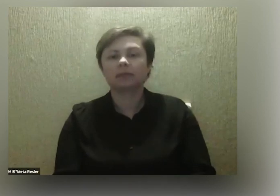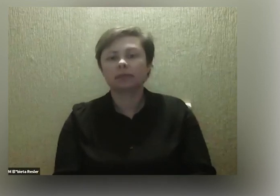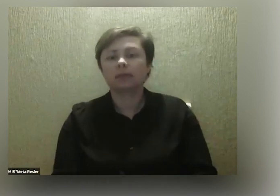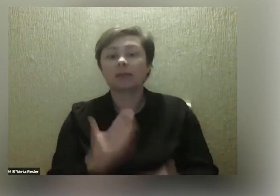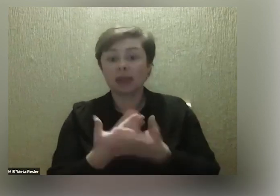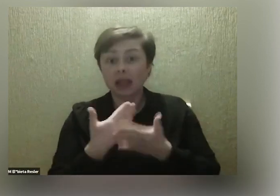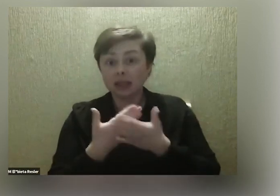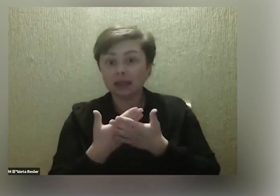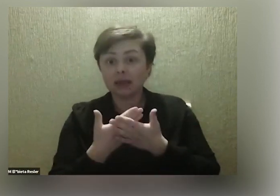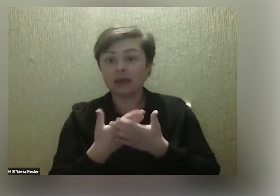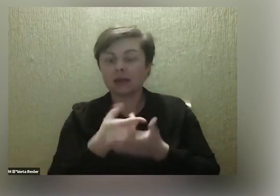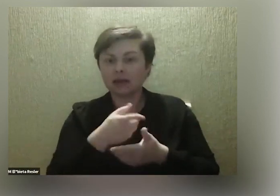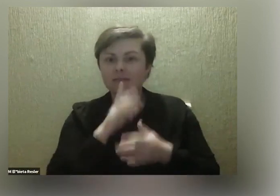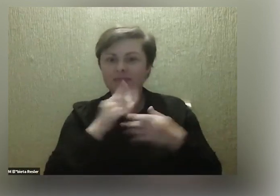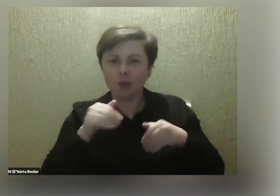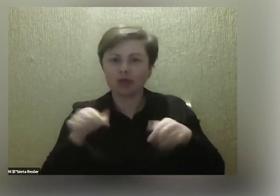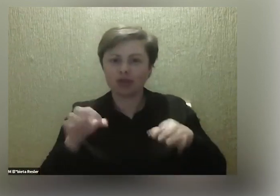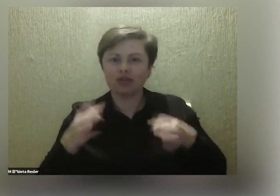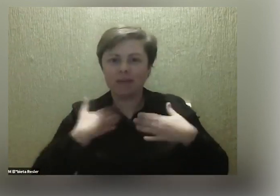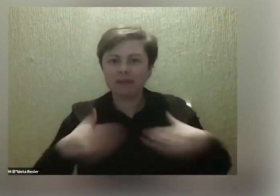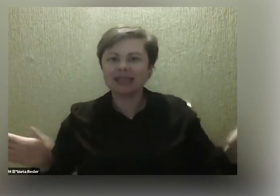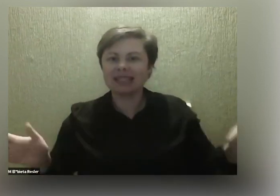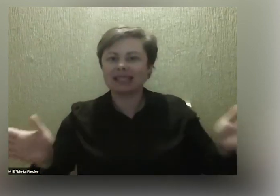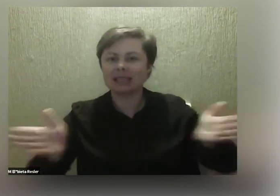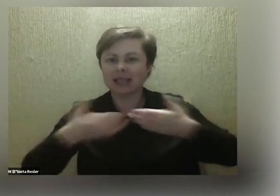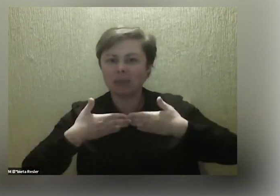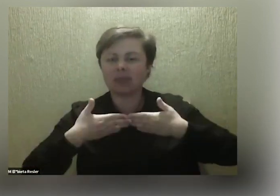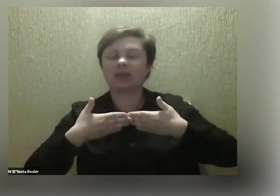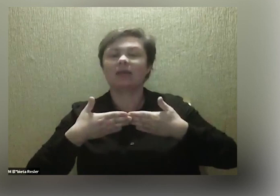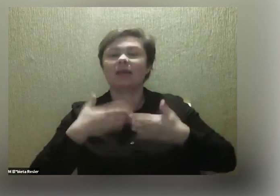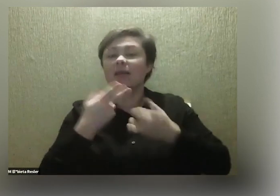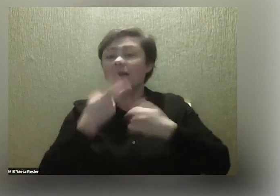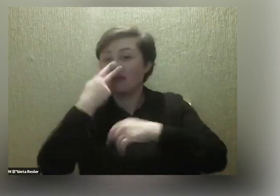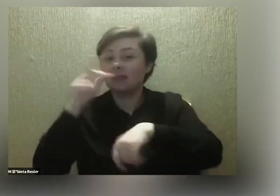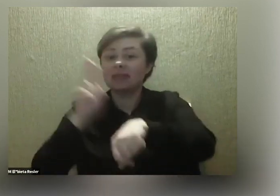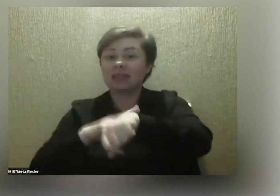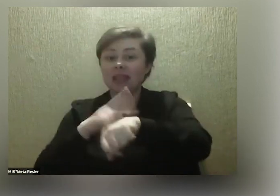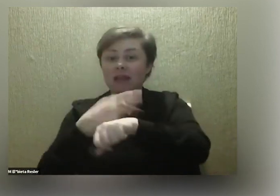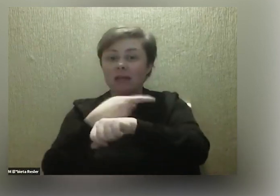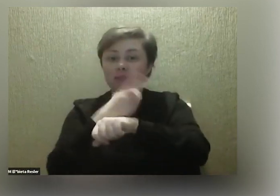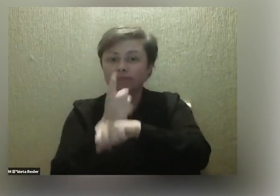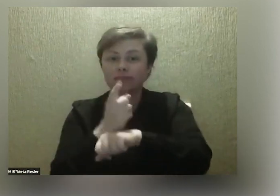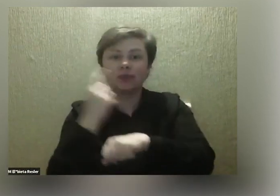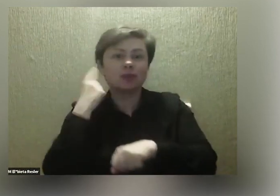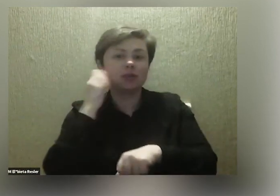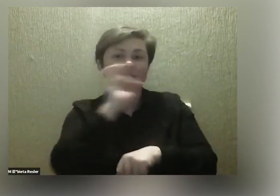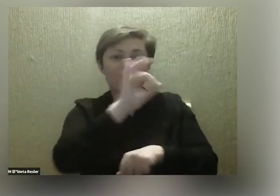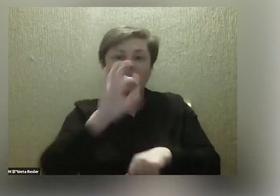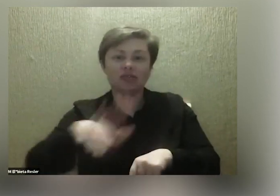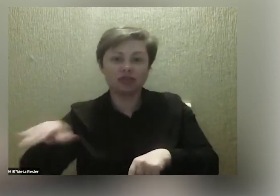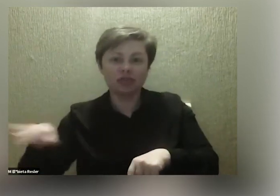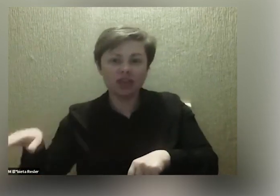jakieś takie domknięcie mamy, patrząc na tykający nasz zegar i słysząc Wasze dzieci w tle,